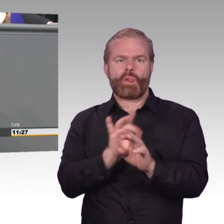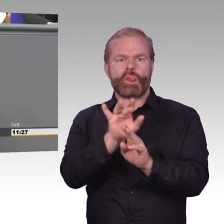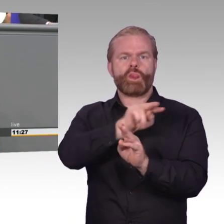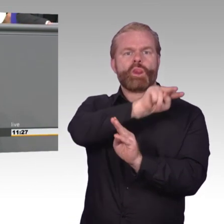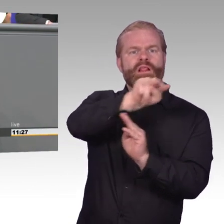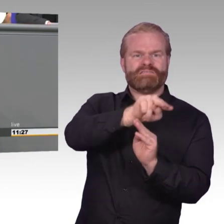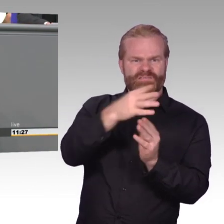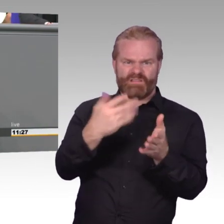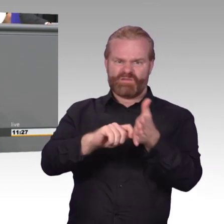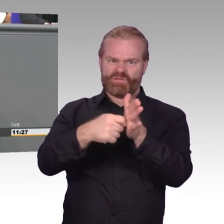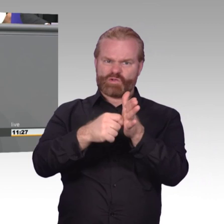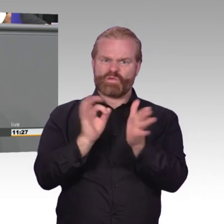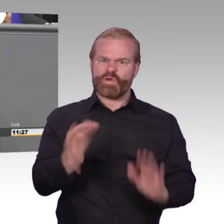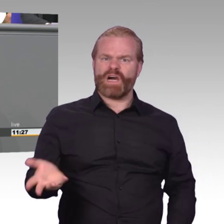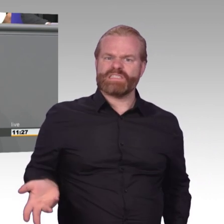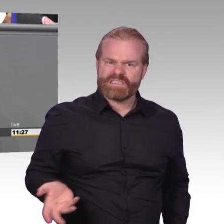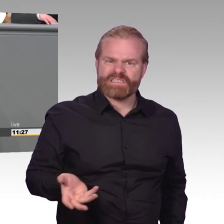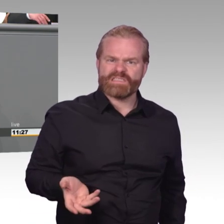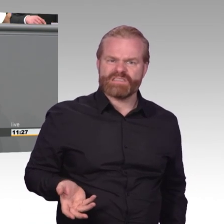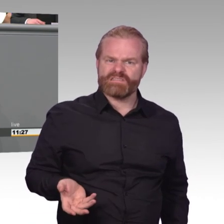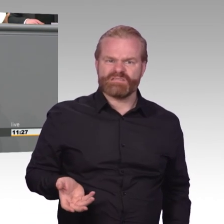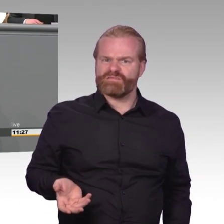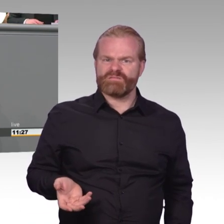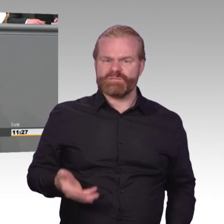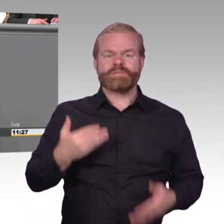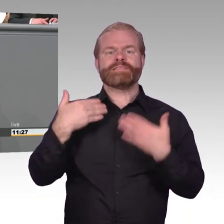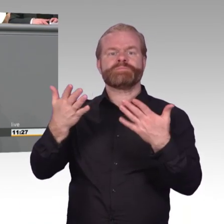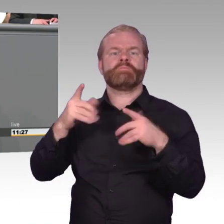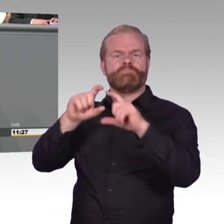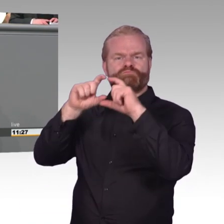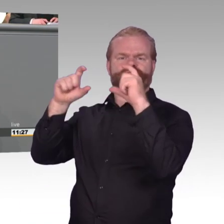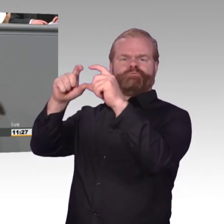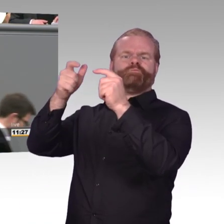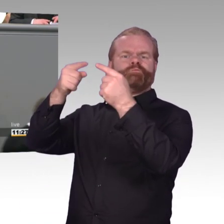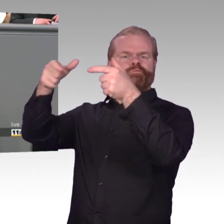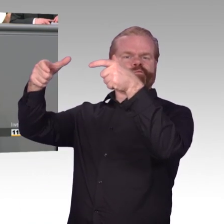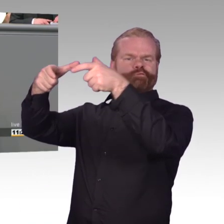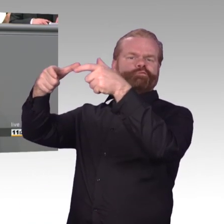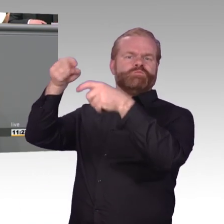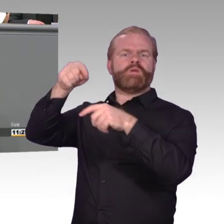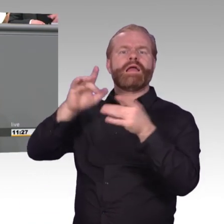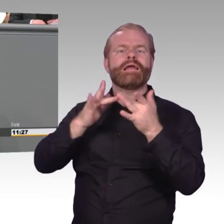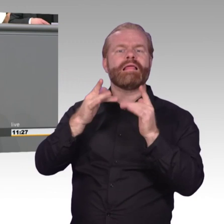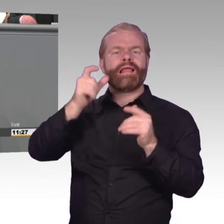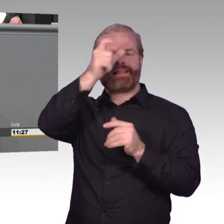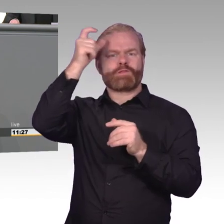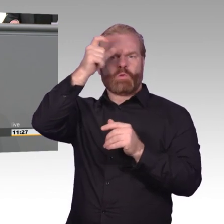Selbstverständlich müssen wir unsere Sicherheitsbehörden in die Lage versetzen, auch tatsächlich für unseren Schutz zu sorgen, gerade in Zeiten des weltweiten und aktiven